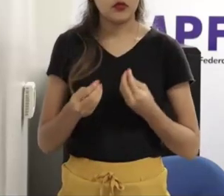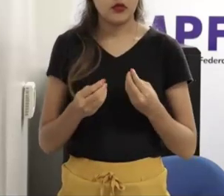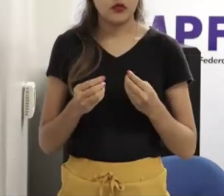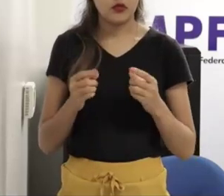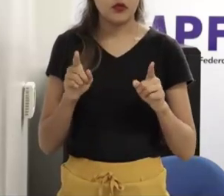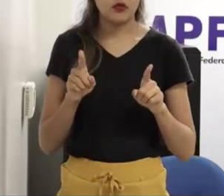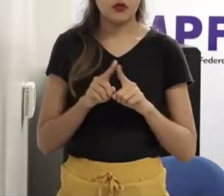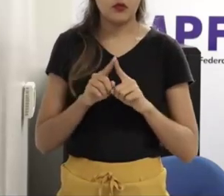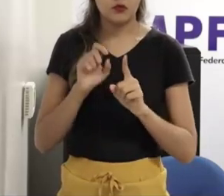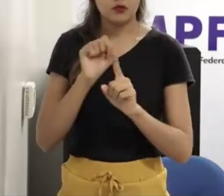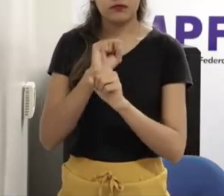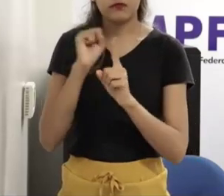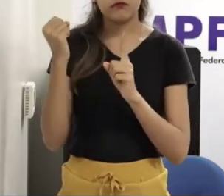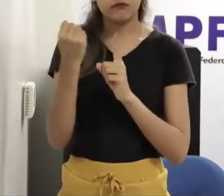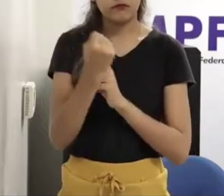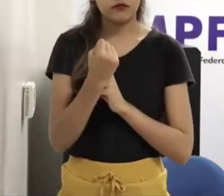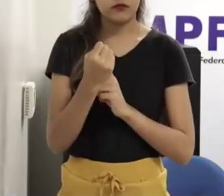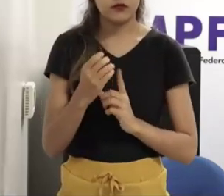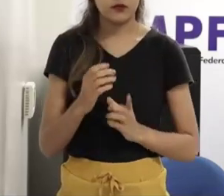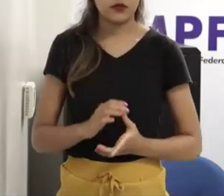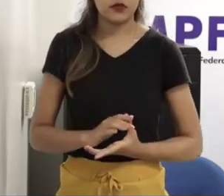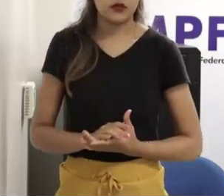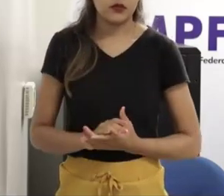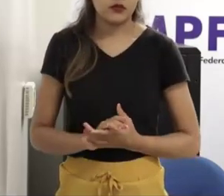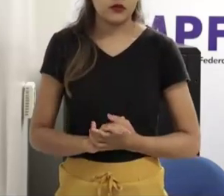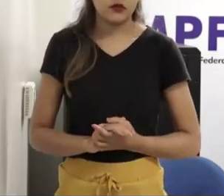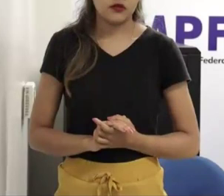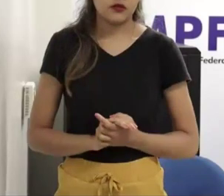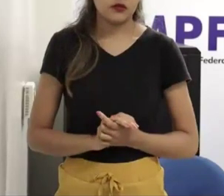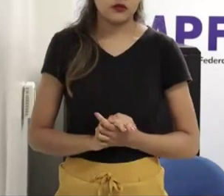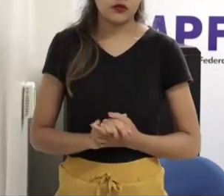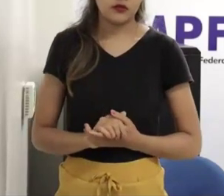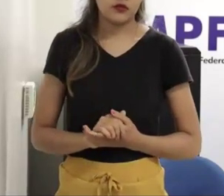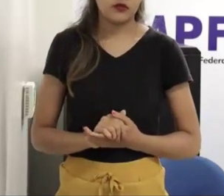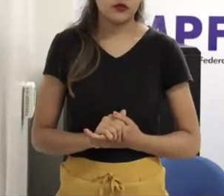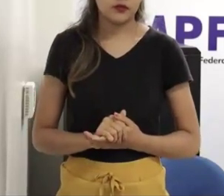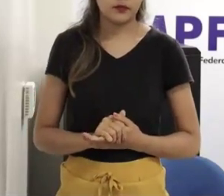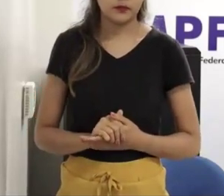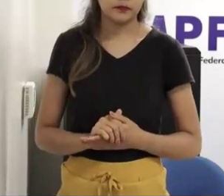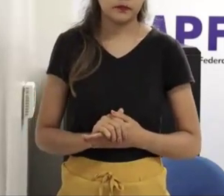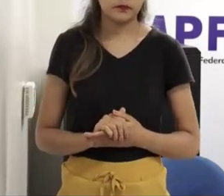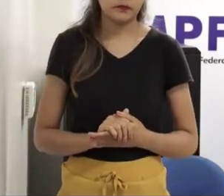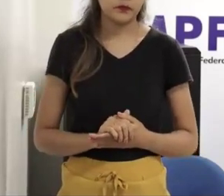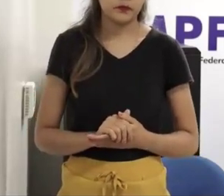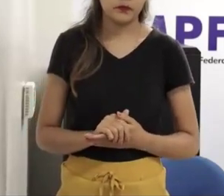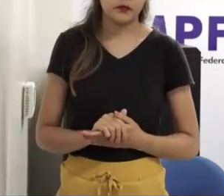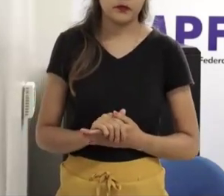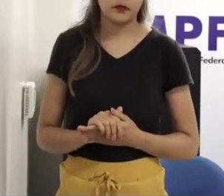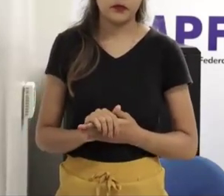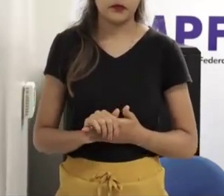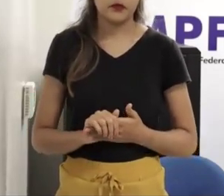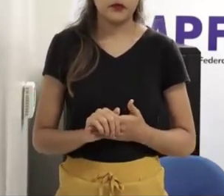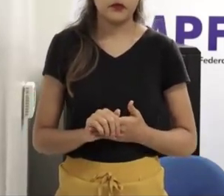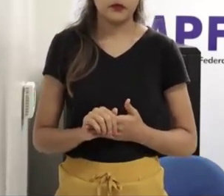é como nós poderíamos nos cercar e de quais profissionais nós precisamos